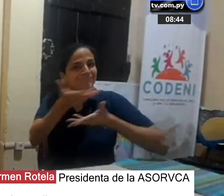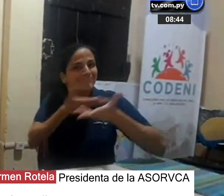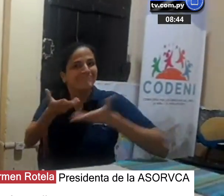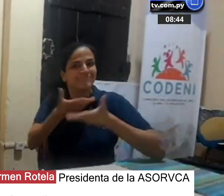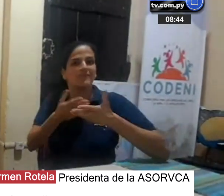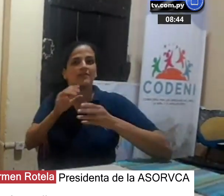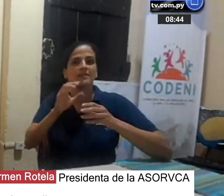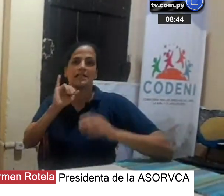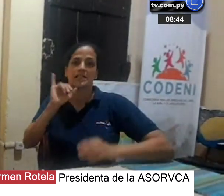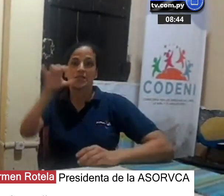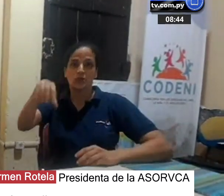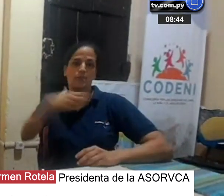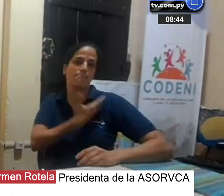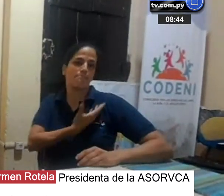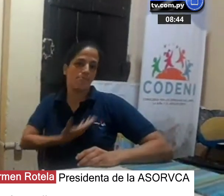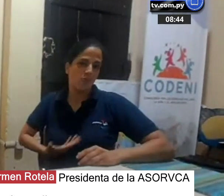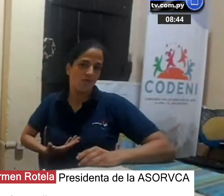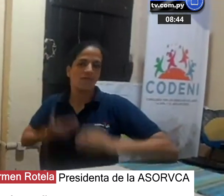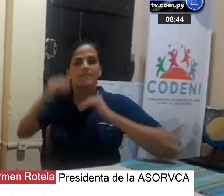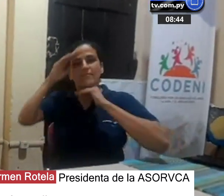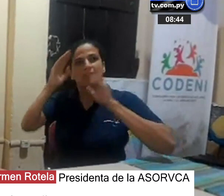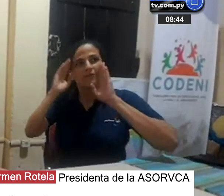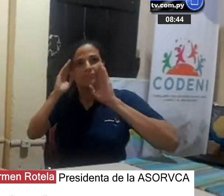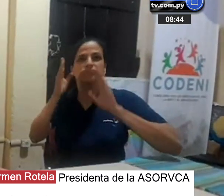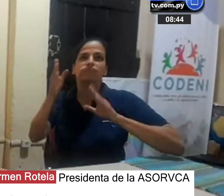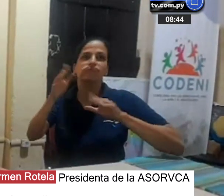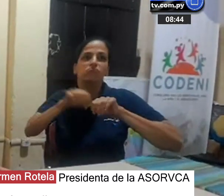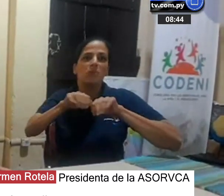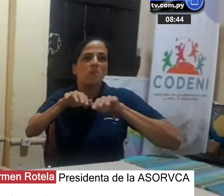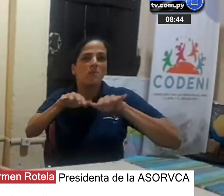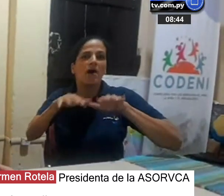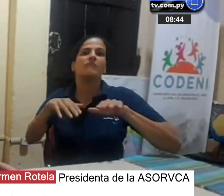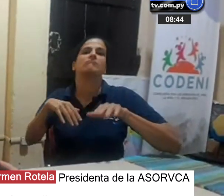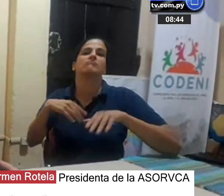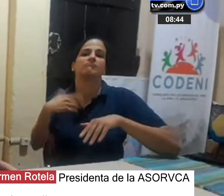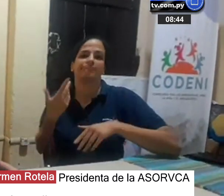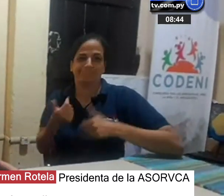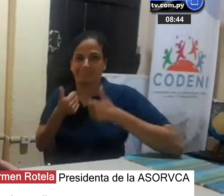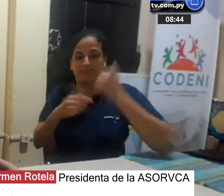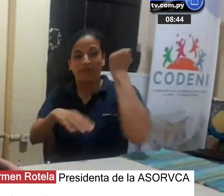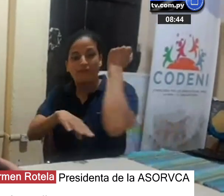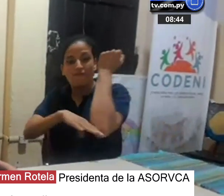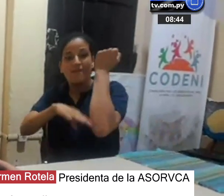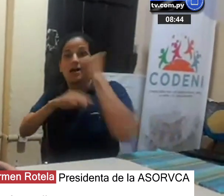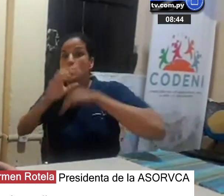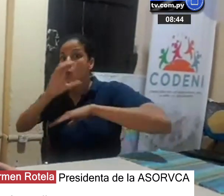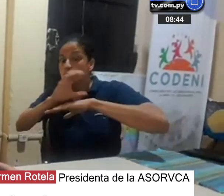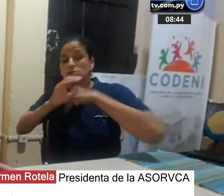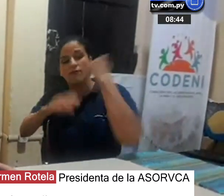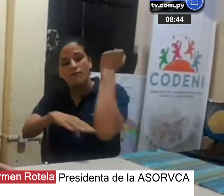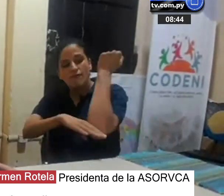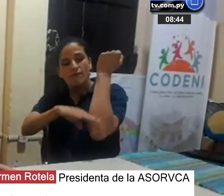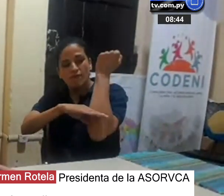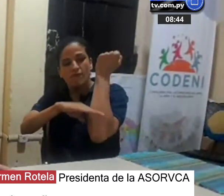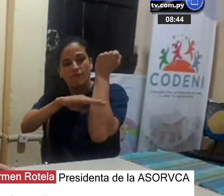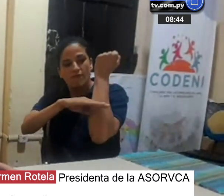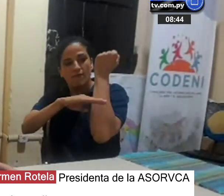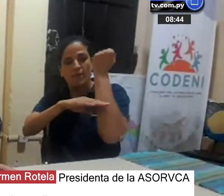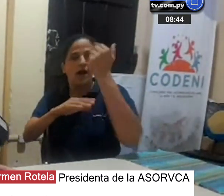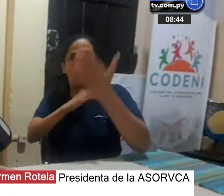personas sordas en la comunidad, en las instituciones públicas y privadas. El curso